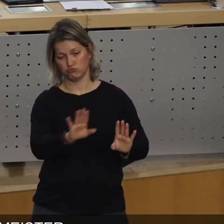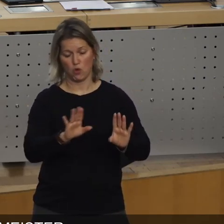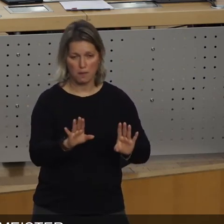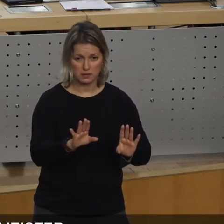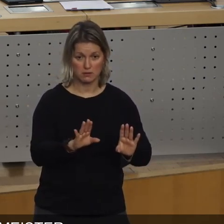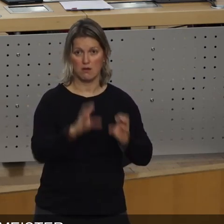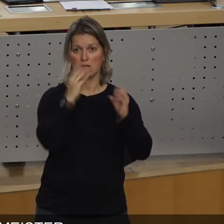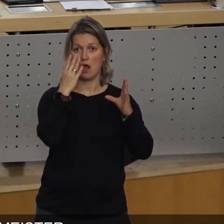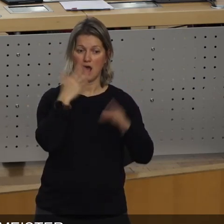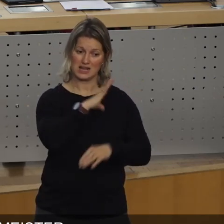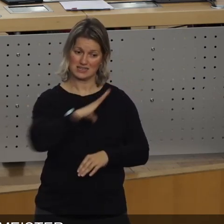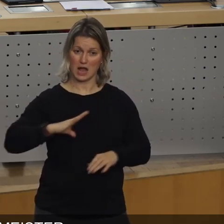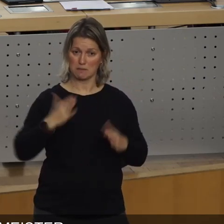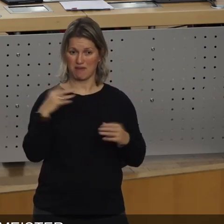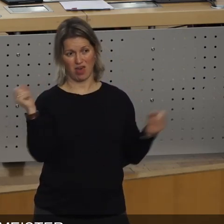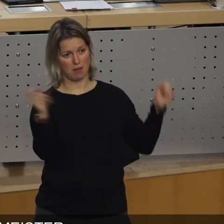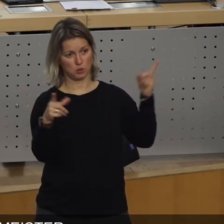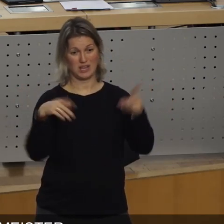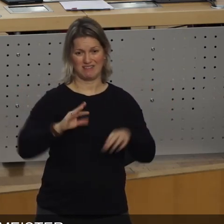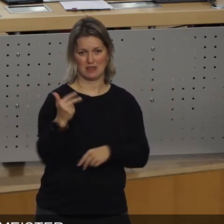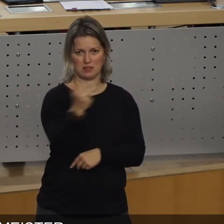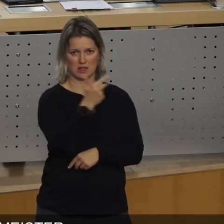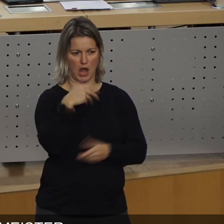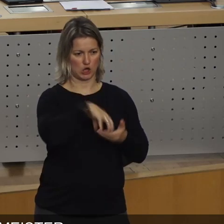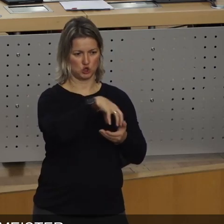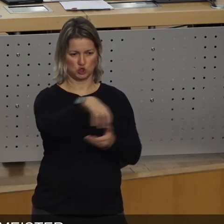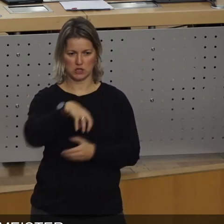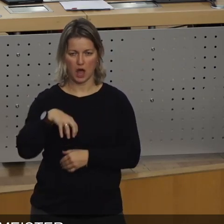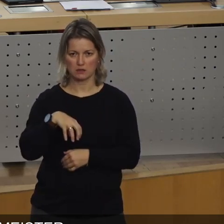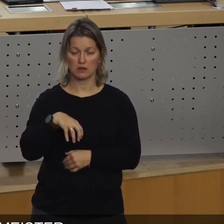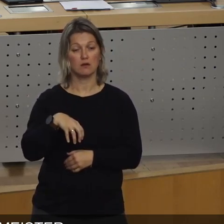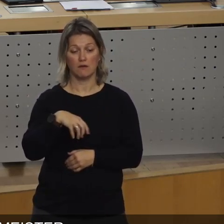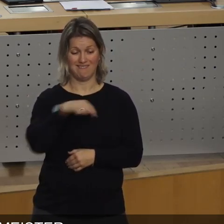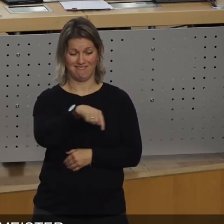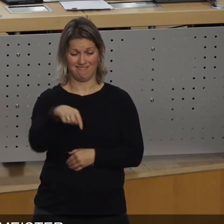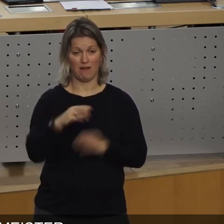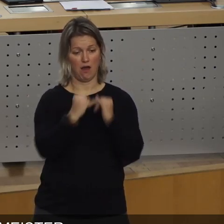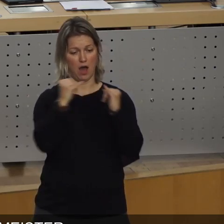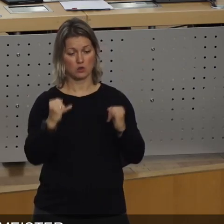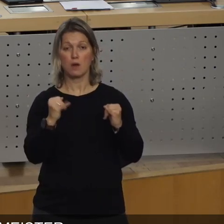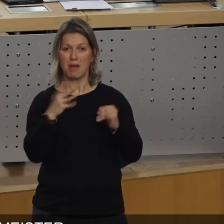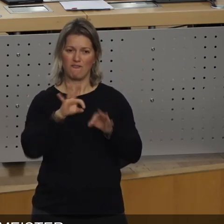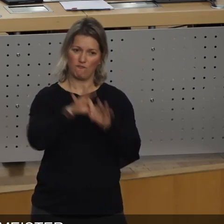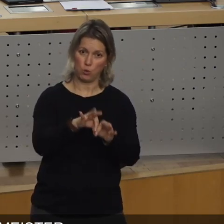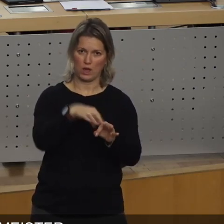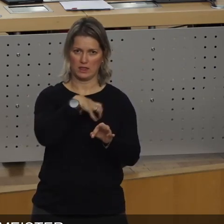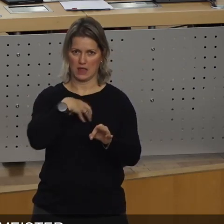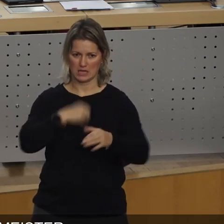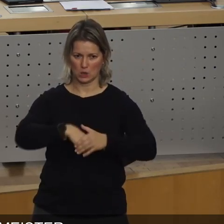können dann die Landeseinrichtungen so stark die Landeshauptstadtisten unterstützen. Das wäre ja doch eine Ungleichbehandlung.